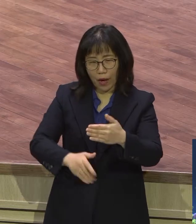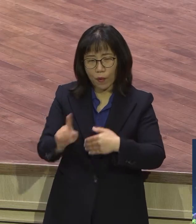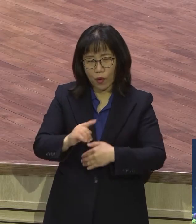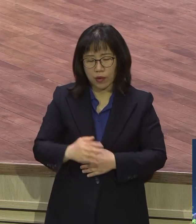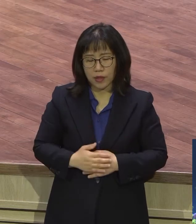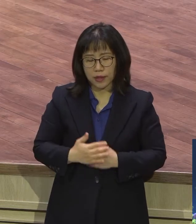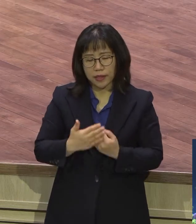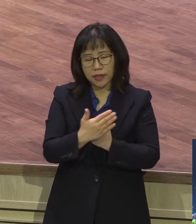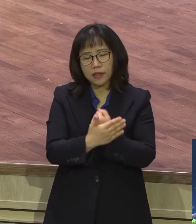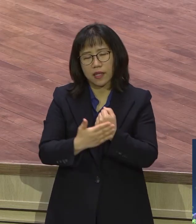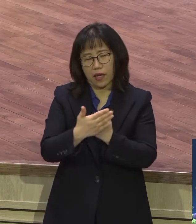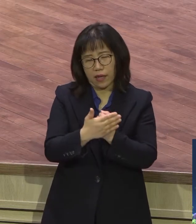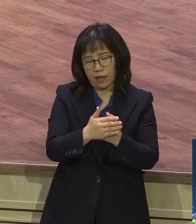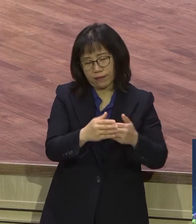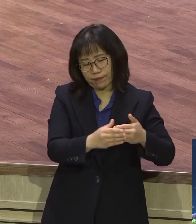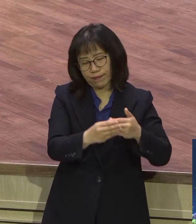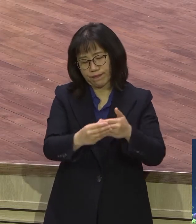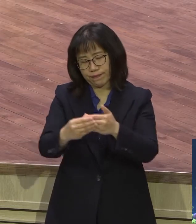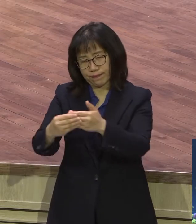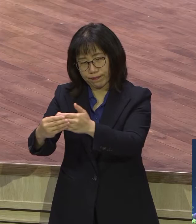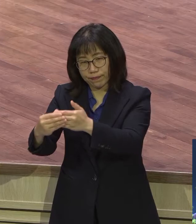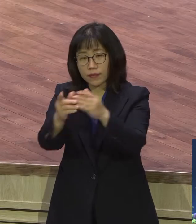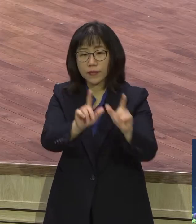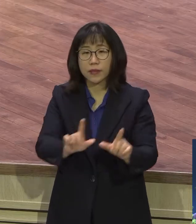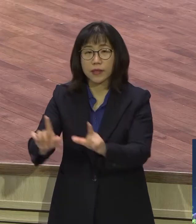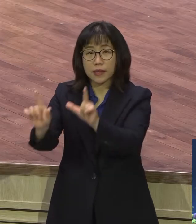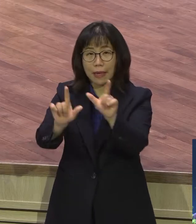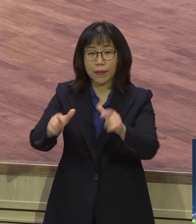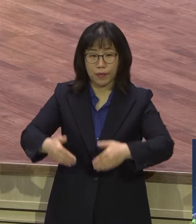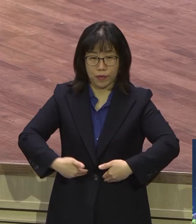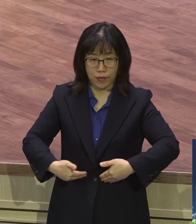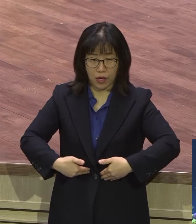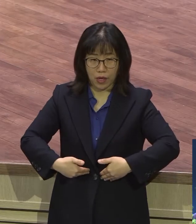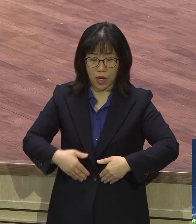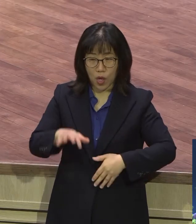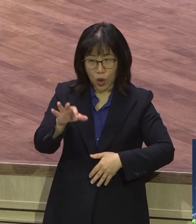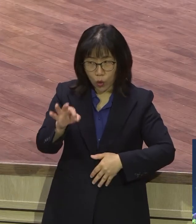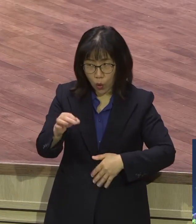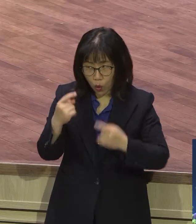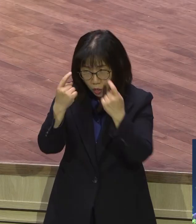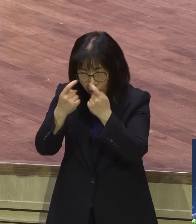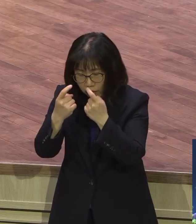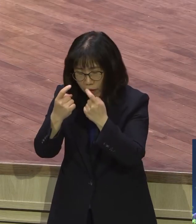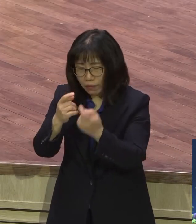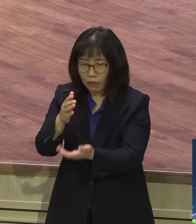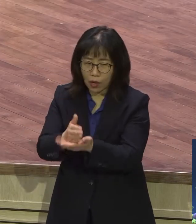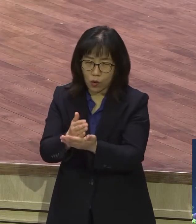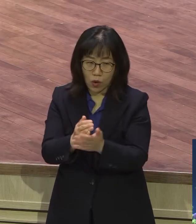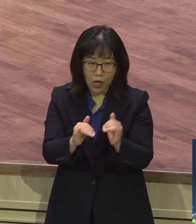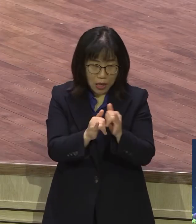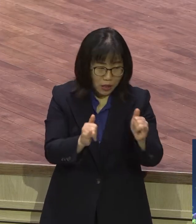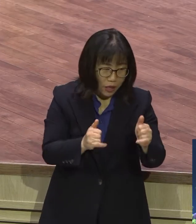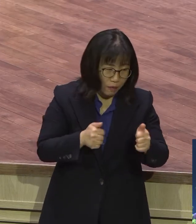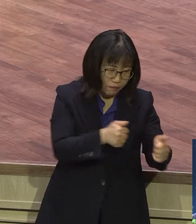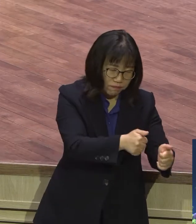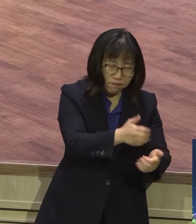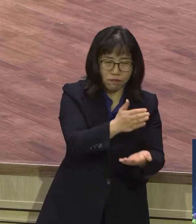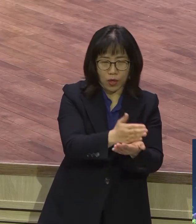살아야 된다. 은혜가 이끄는 삶. 돈이 이끄는 것이 아니고 사람이 이끄는 것이 아니라 명예가 권력이 아니라